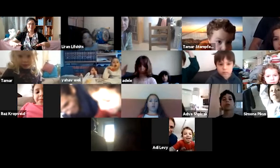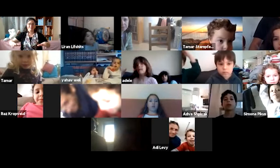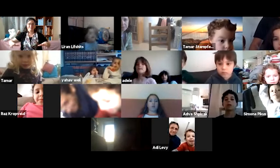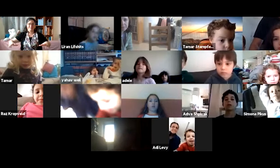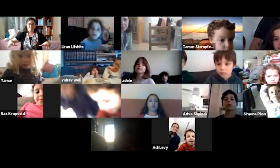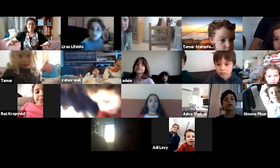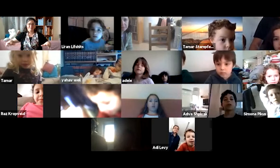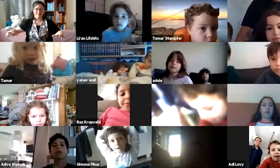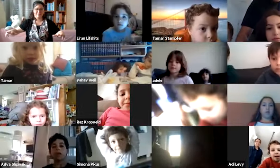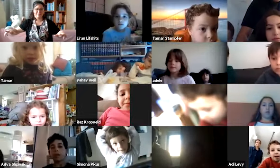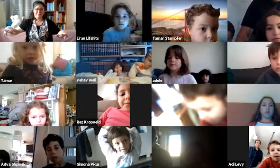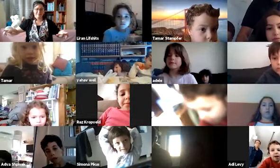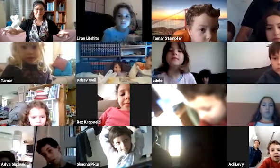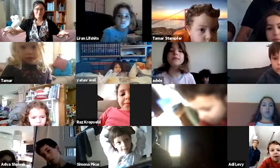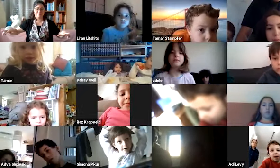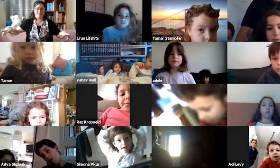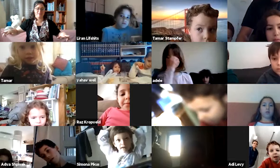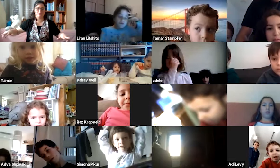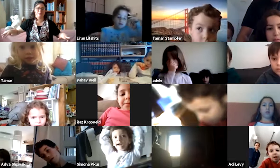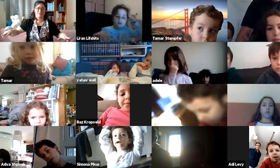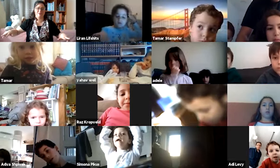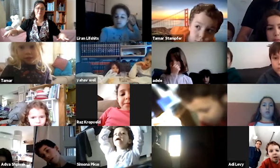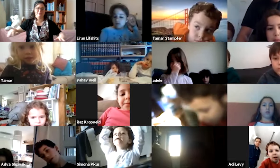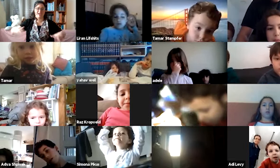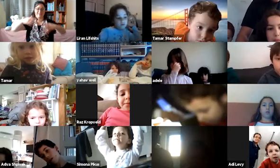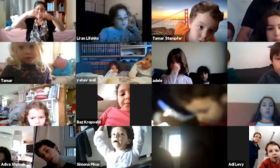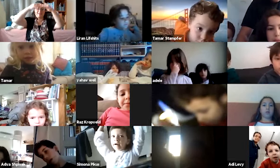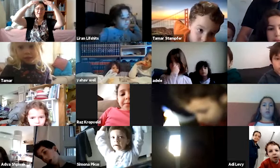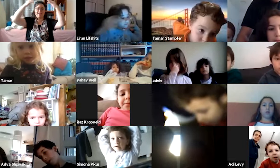בואו נעשה שוב שבשמיים ובארץ. למעלה?